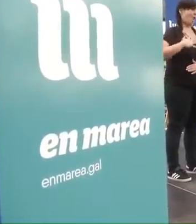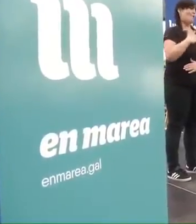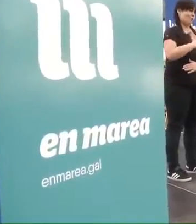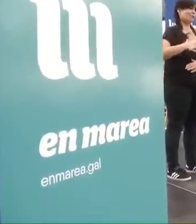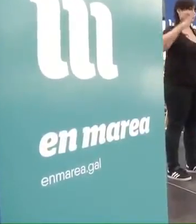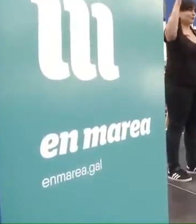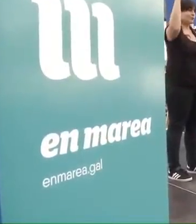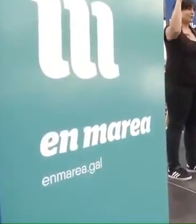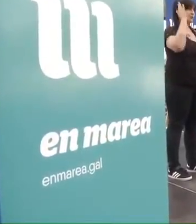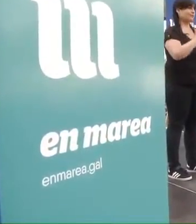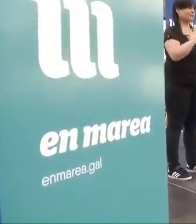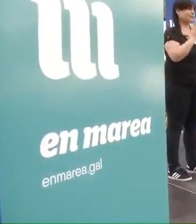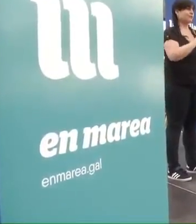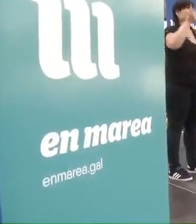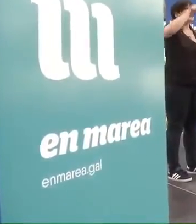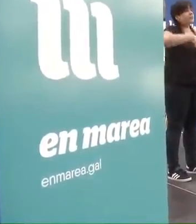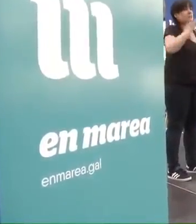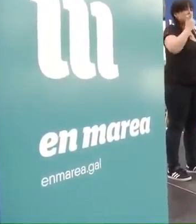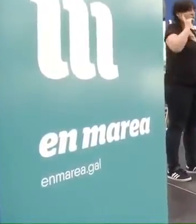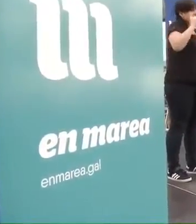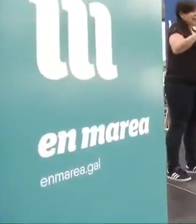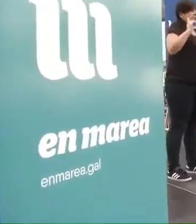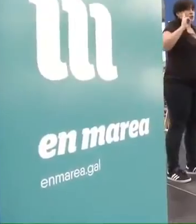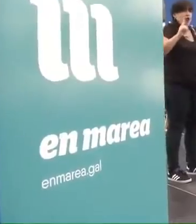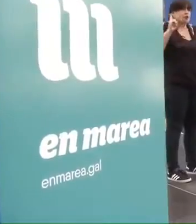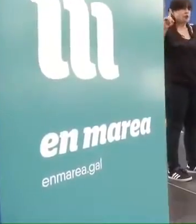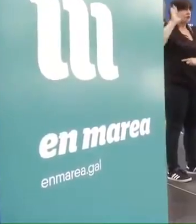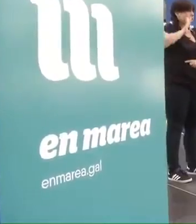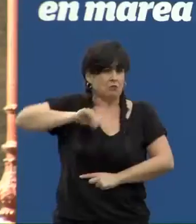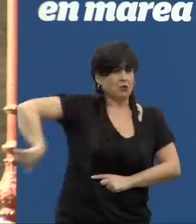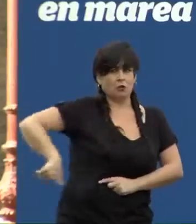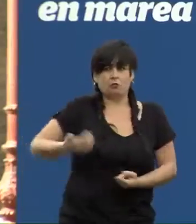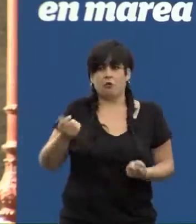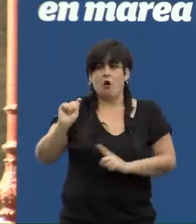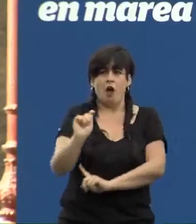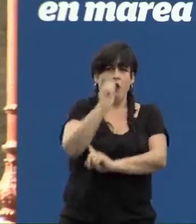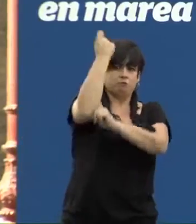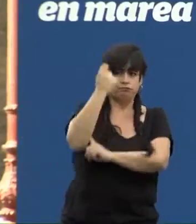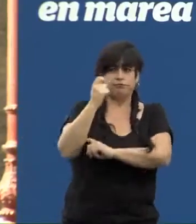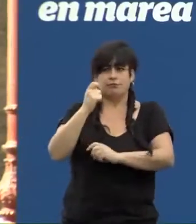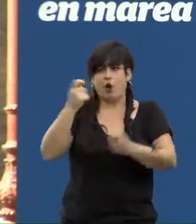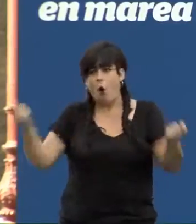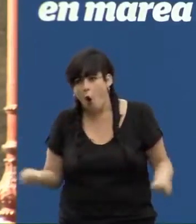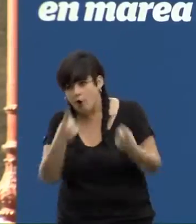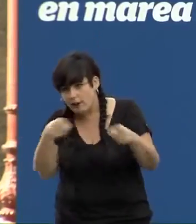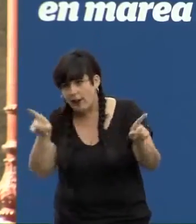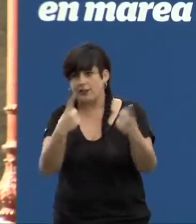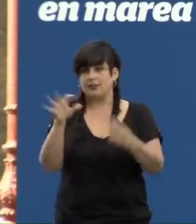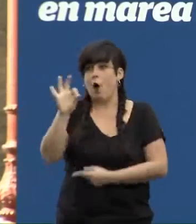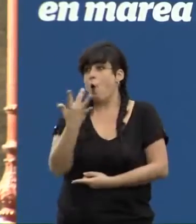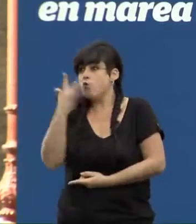Tampouco esquecemos a Pokémon, a Pikachu, a Operación Orquesta, a Campeón, a Gürtel, a Púnica, nin a Marcial Dorado.